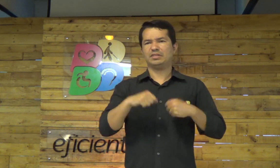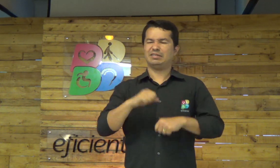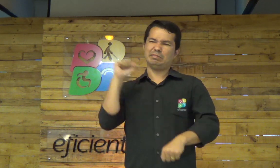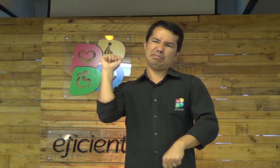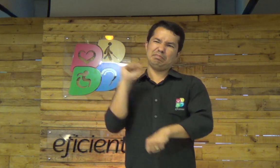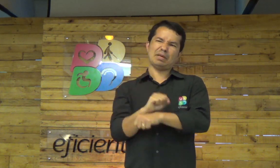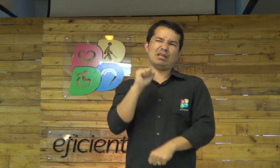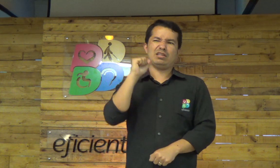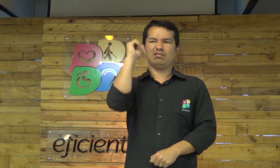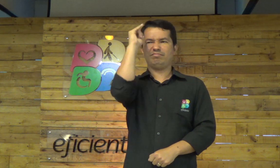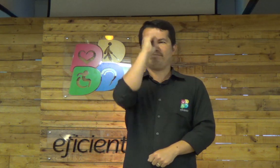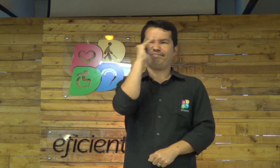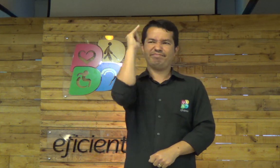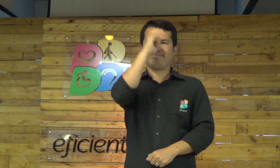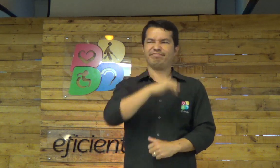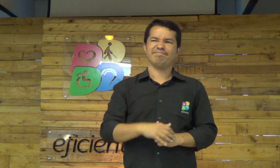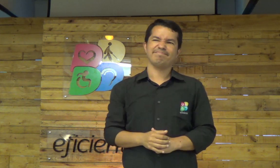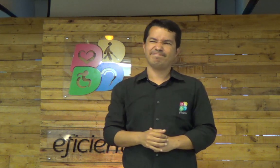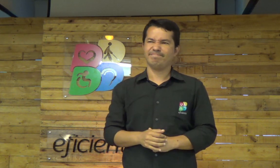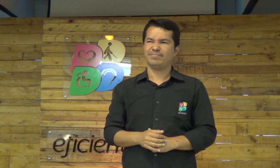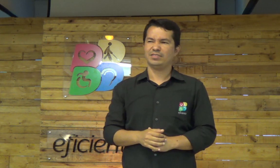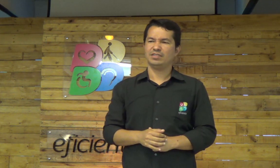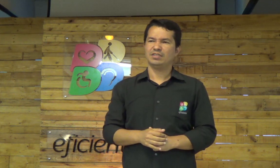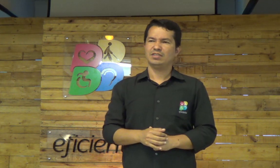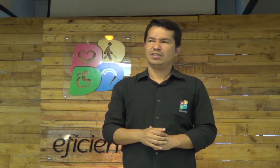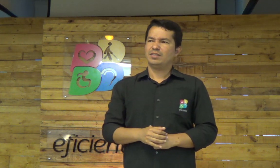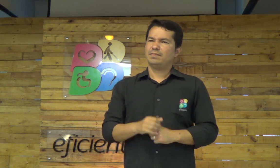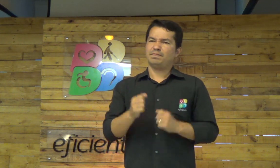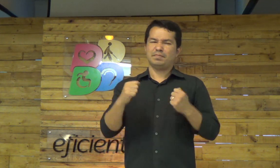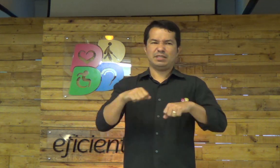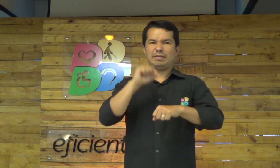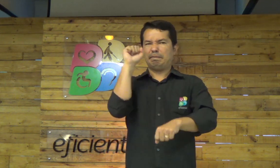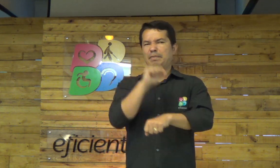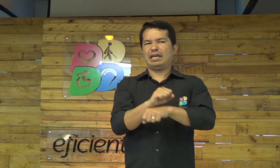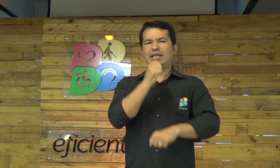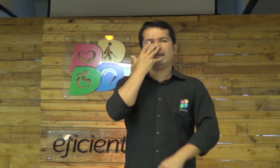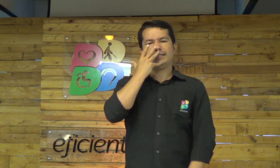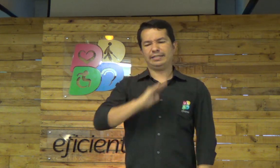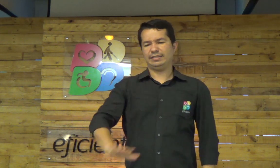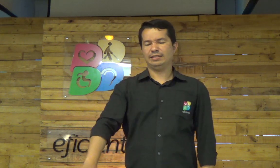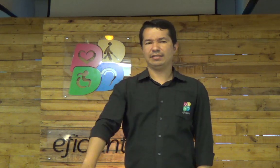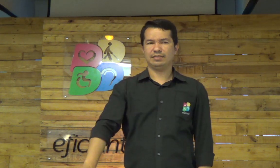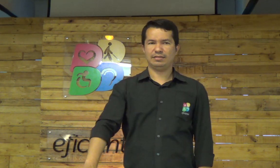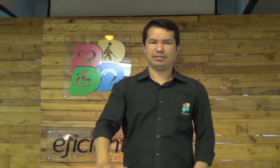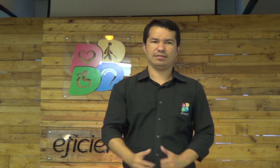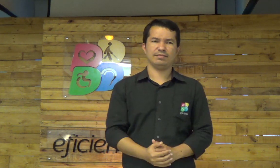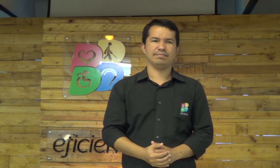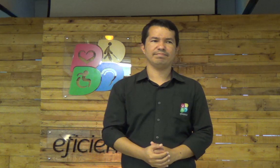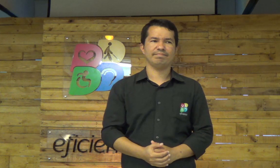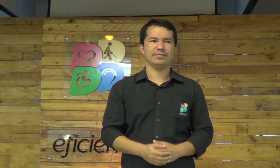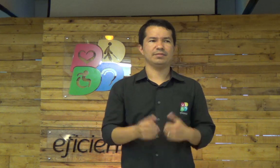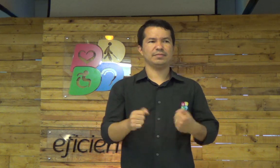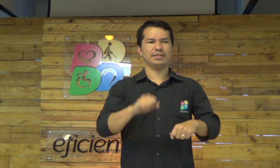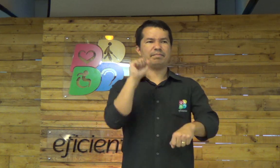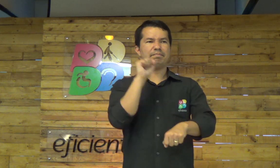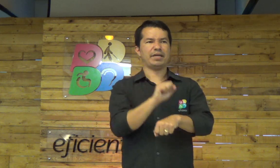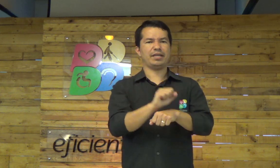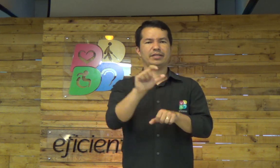nós precisamos parar de ser de ignorância, de parar de ser como